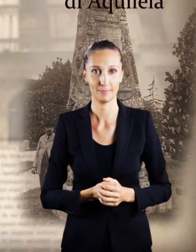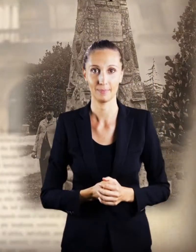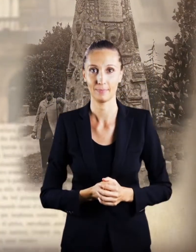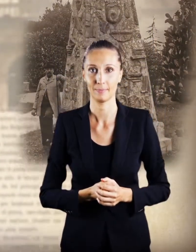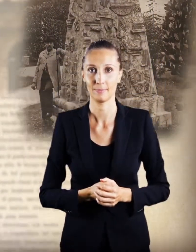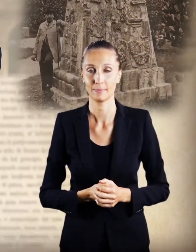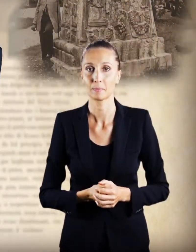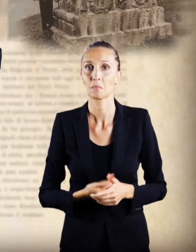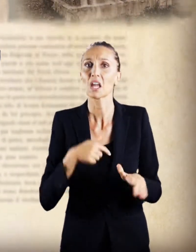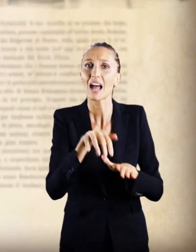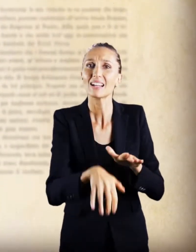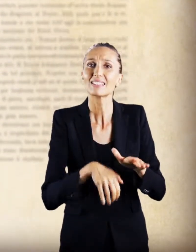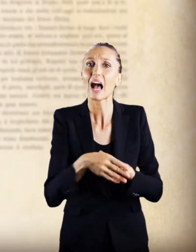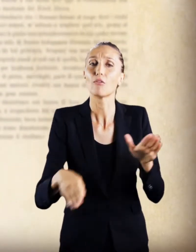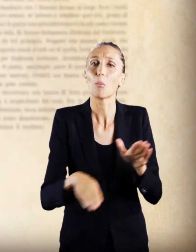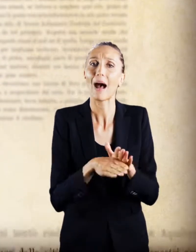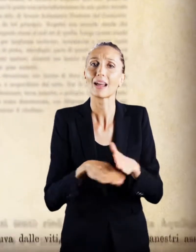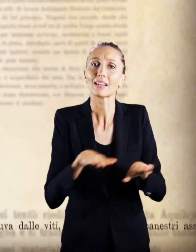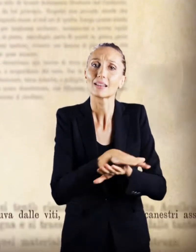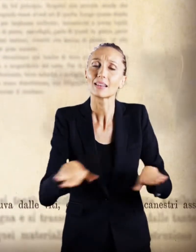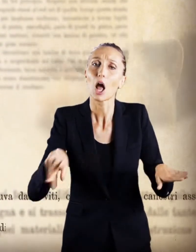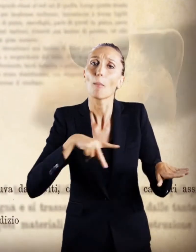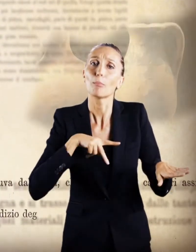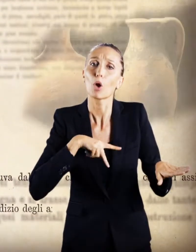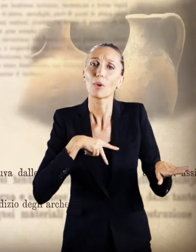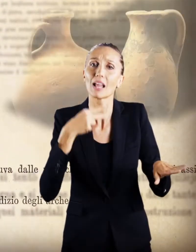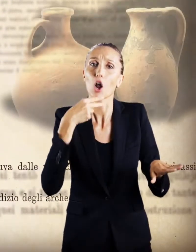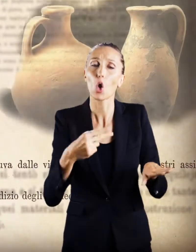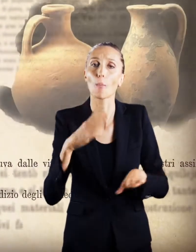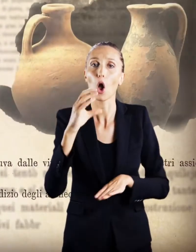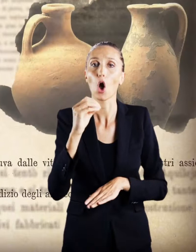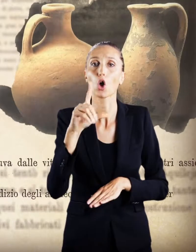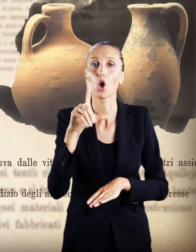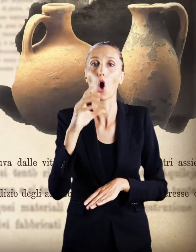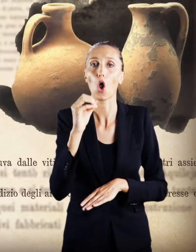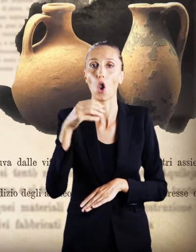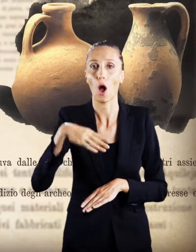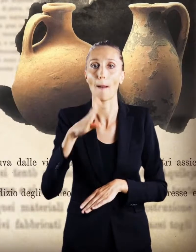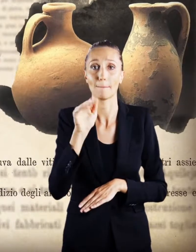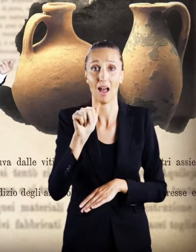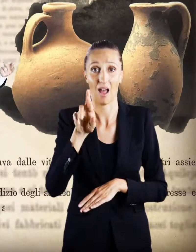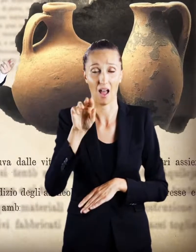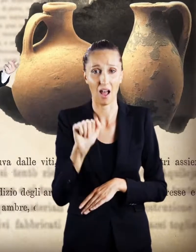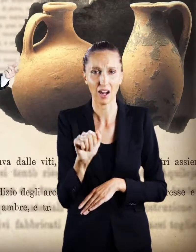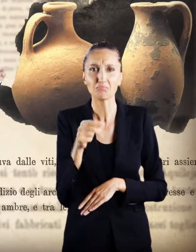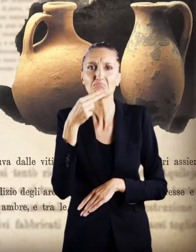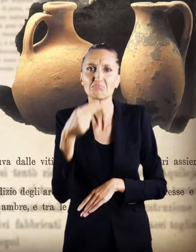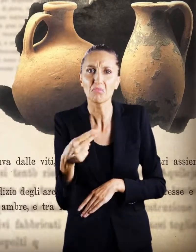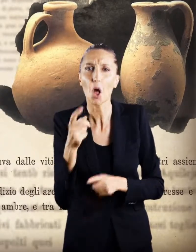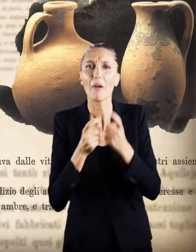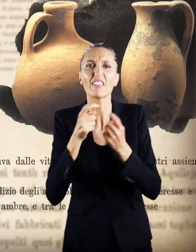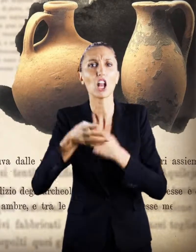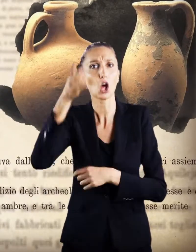Iniziai le mie ricerche in un possesso che tengo chiamato Colombara, il nome che i romani davano al luogo